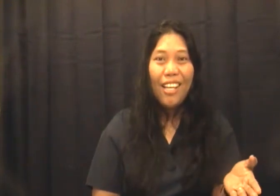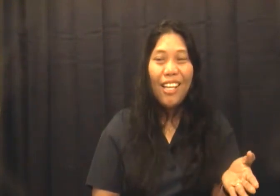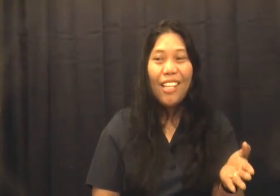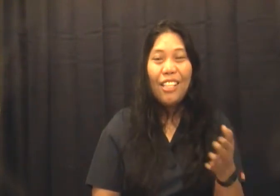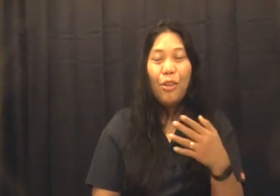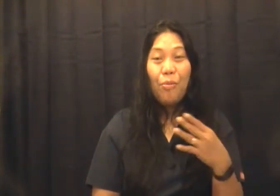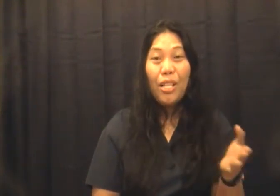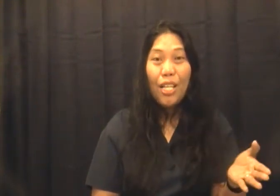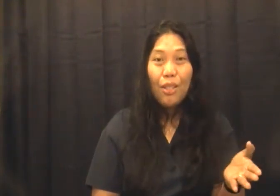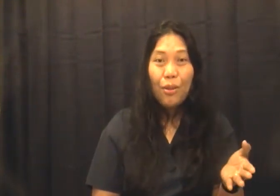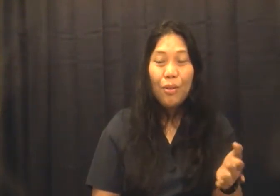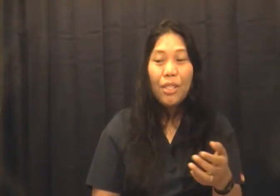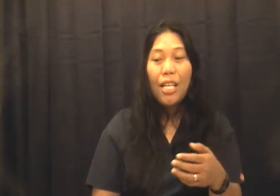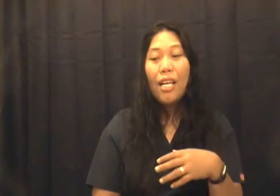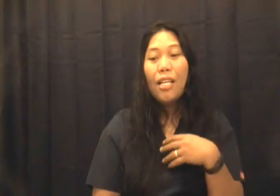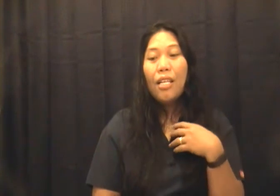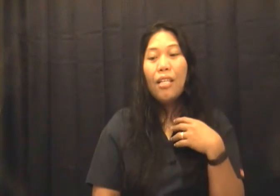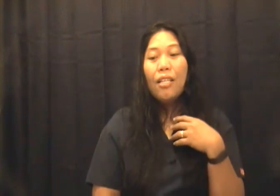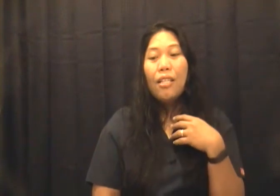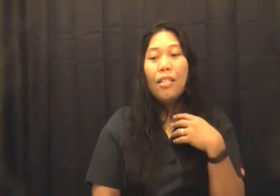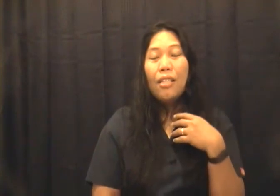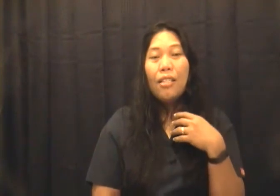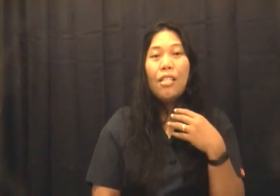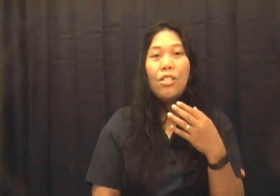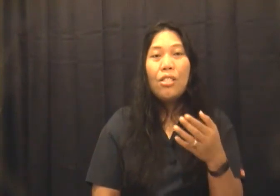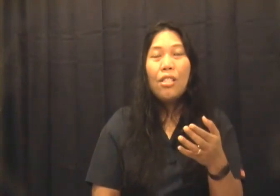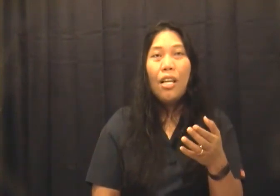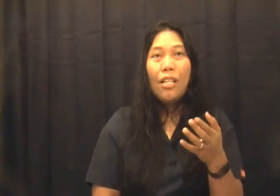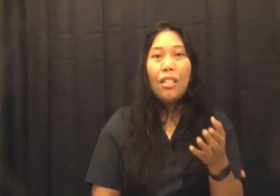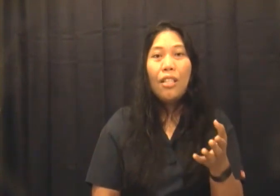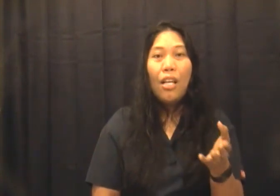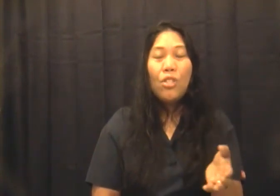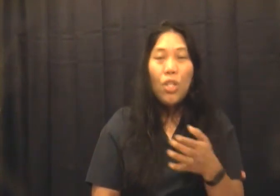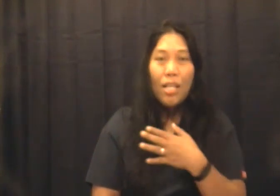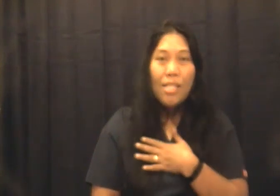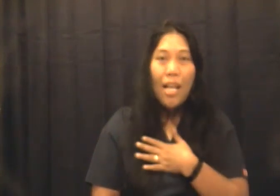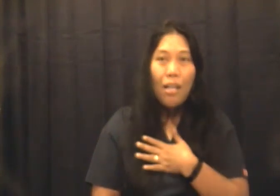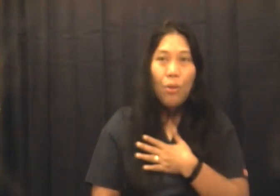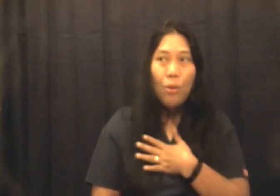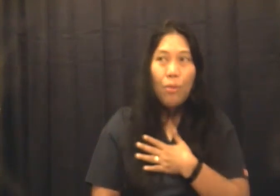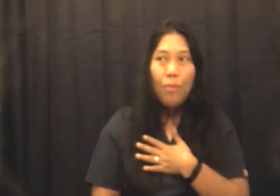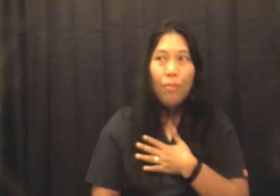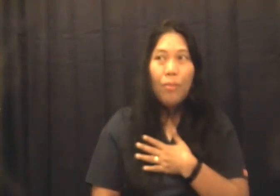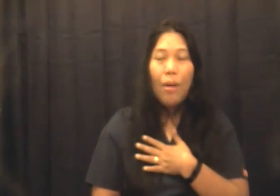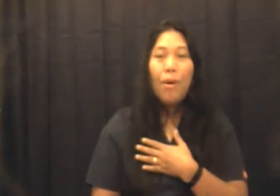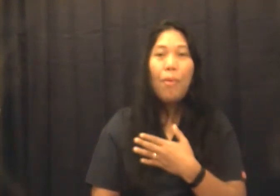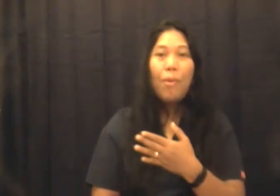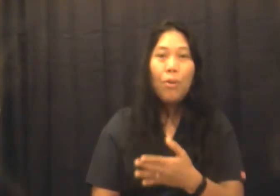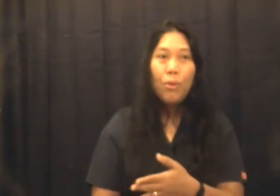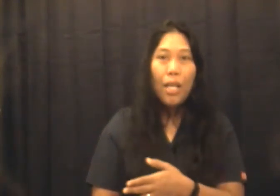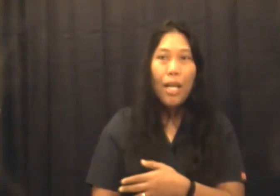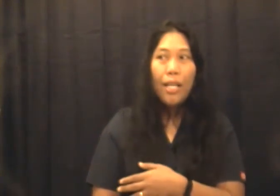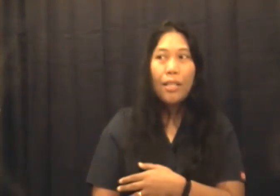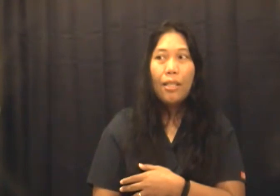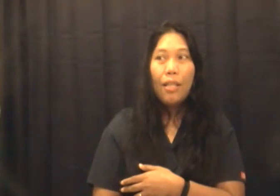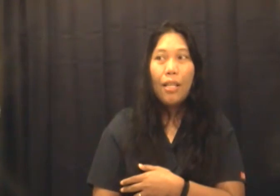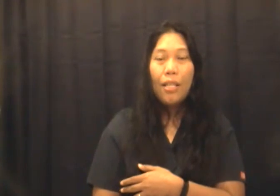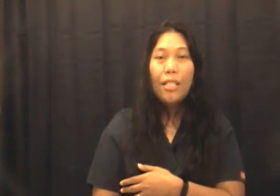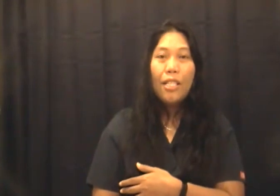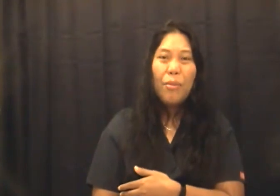yung parang ganun kaya nag nag take chance na ako na magpabakuna kahit hindi